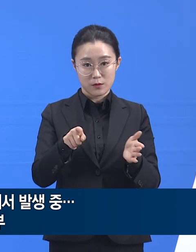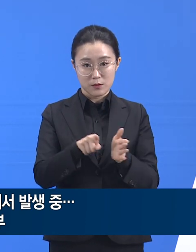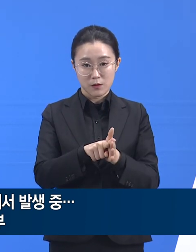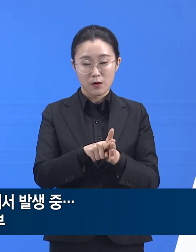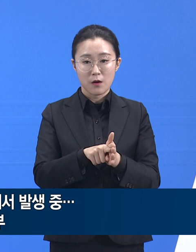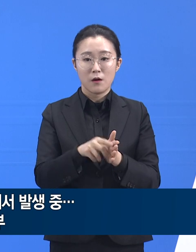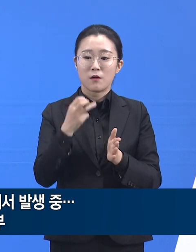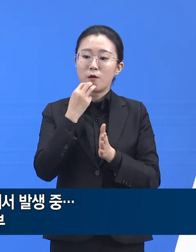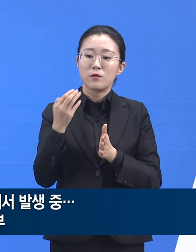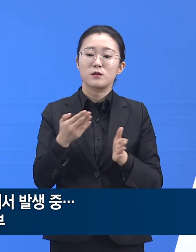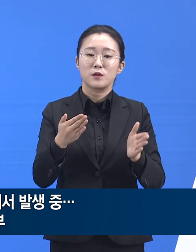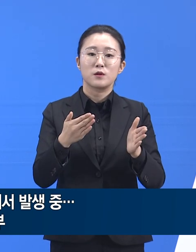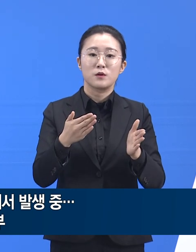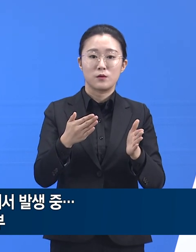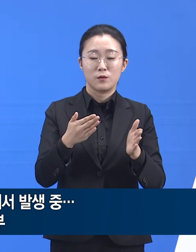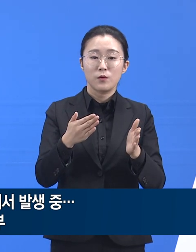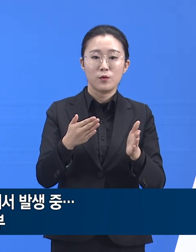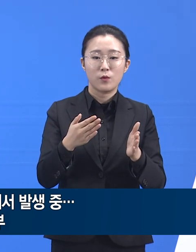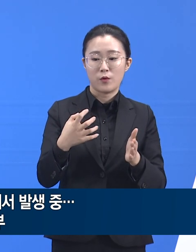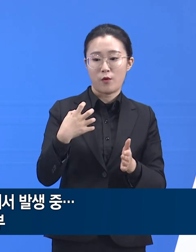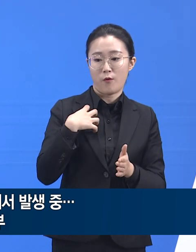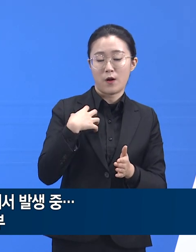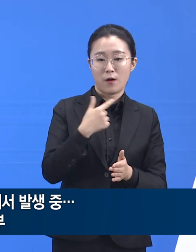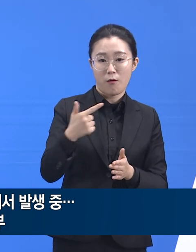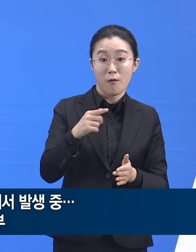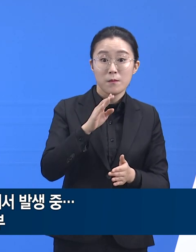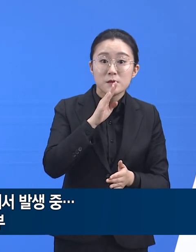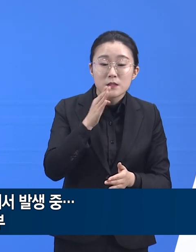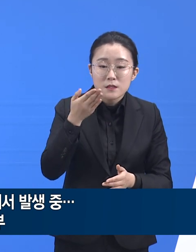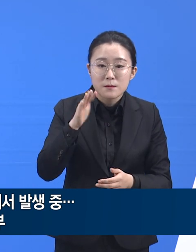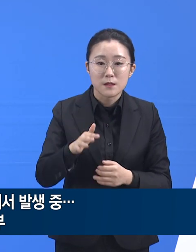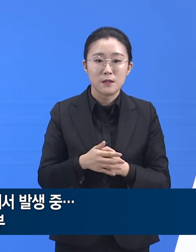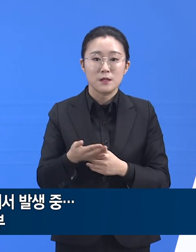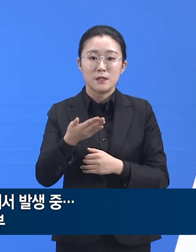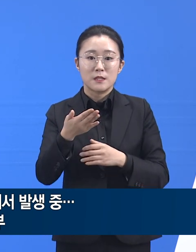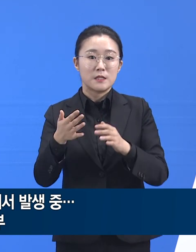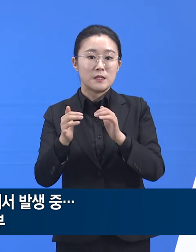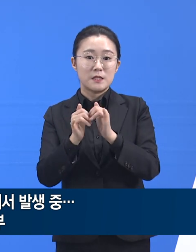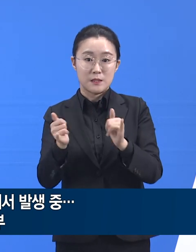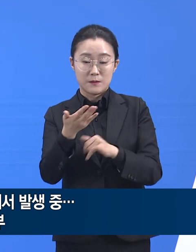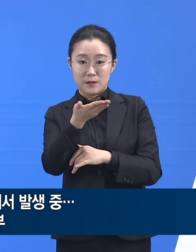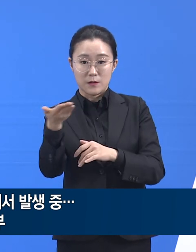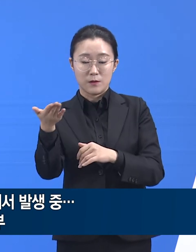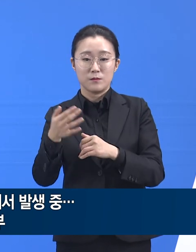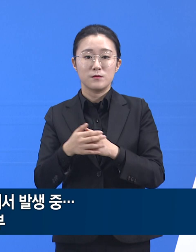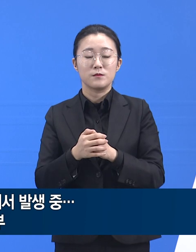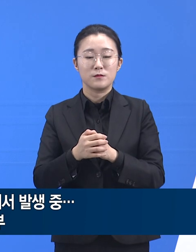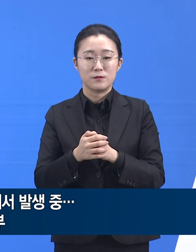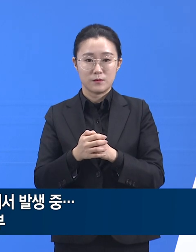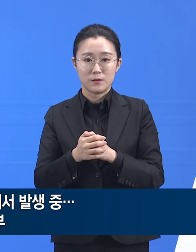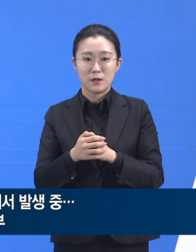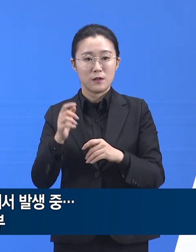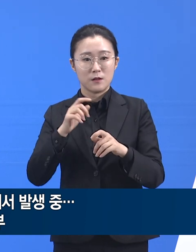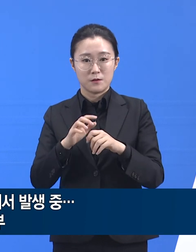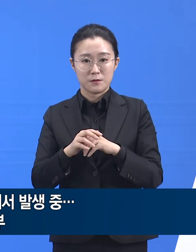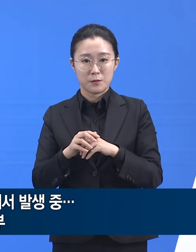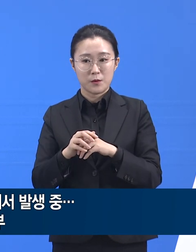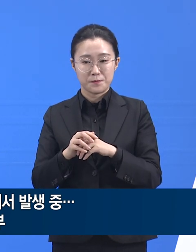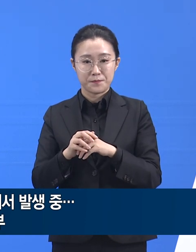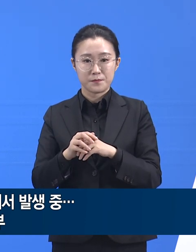도민 여러분들의 역할, 자발적인 실천도 역시 중요합니다. 불효불급한 외출은 삼가주시고